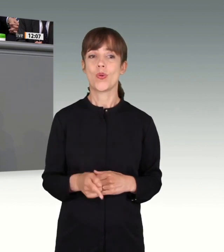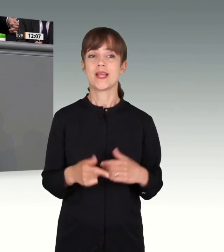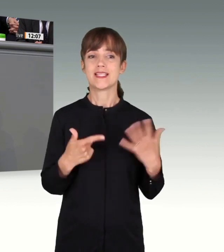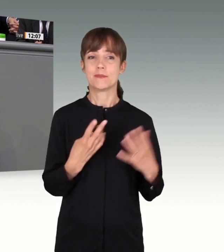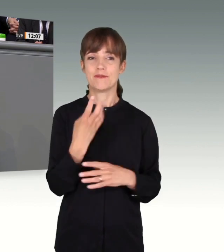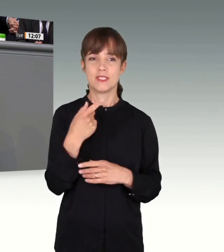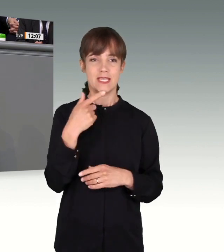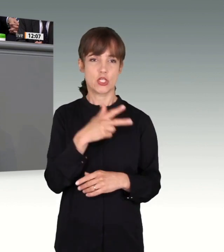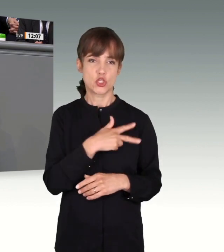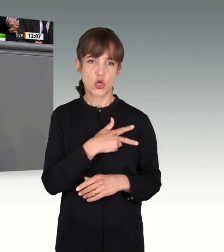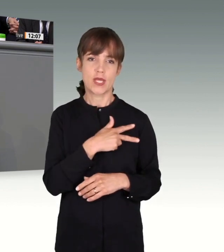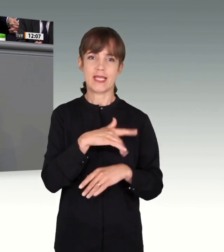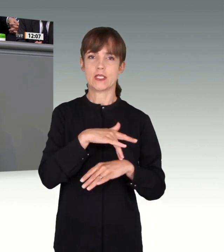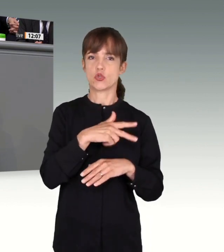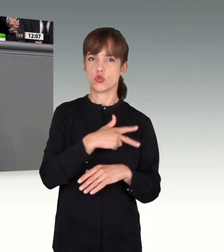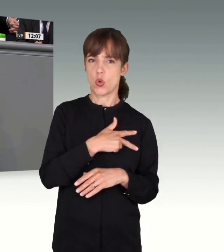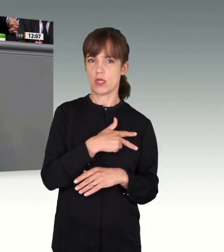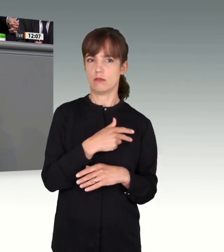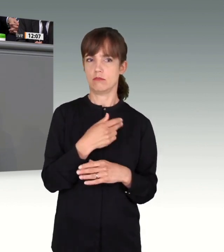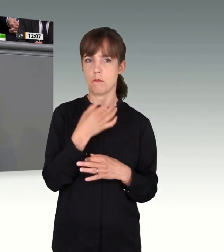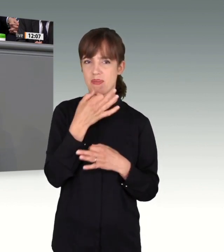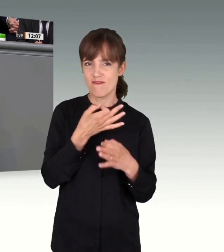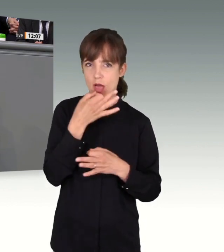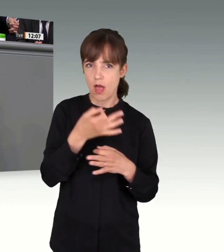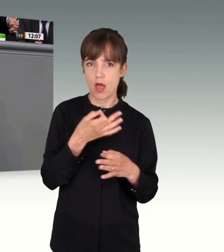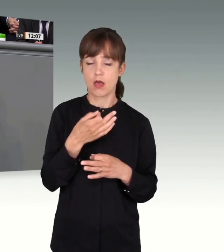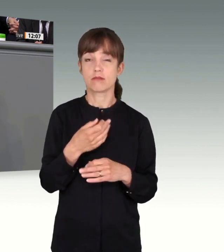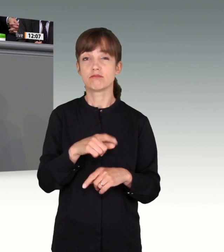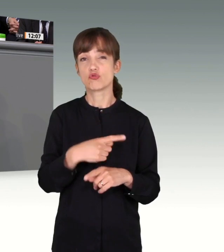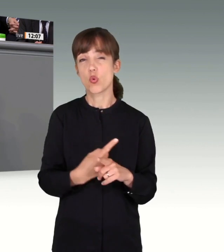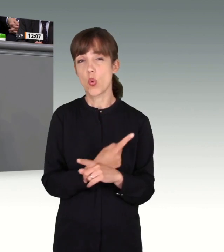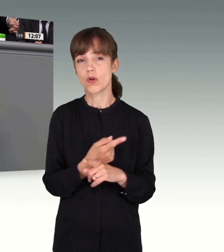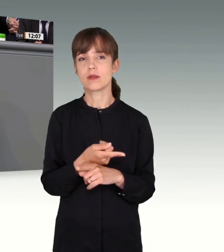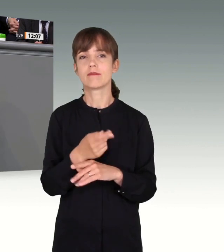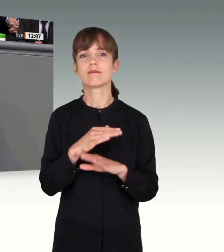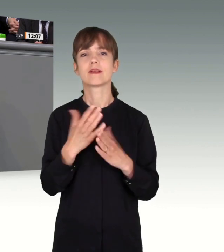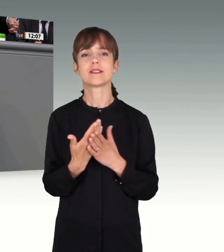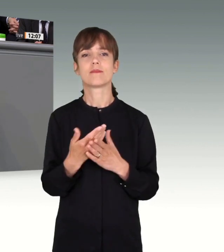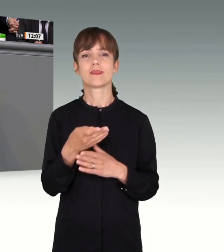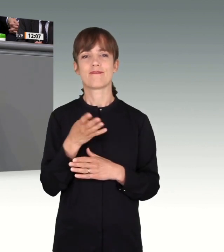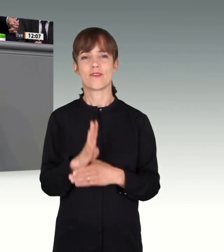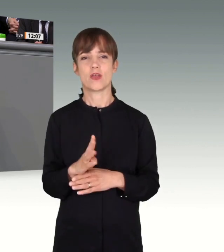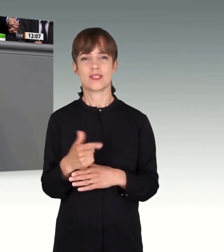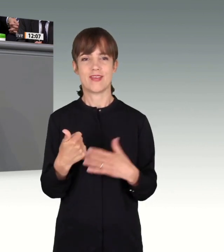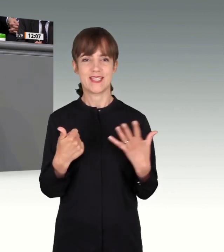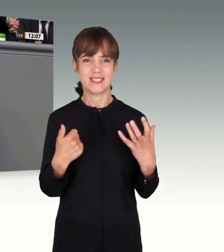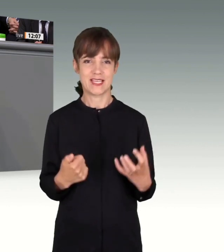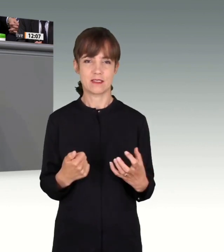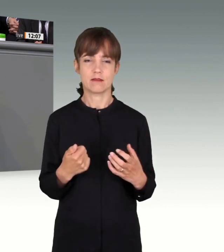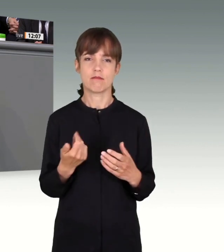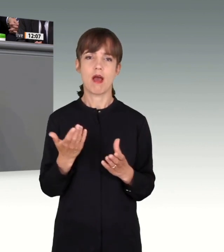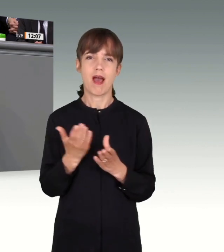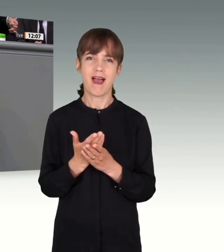einige Fragen ohne Antworten geblieben. So konnten wir nicht aufklären, auf welchem Weg der Mörder Berlin verlassen hat,